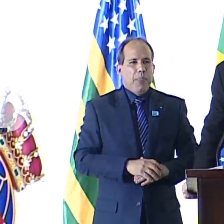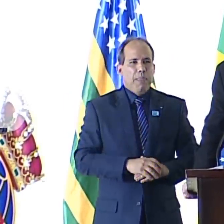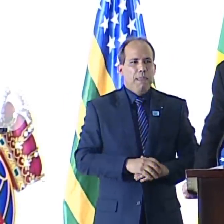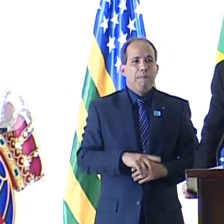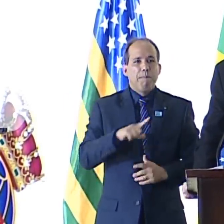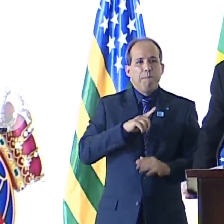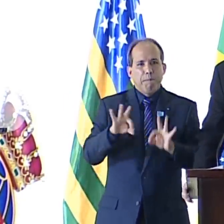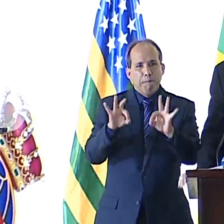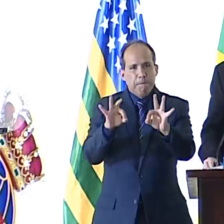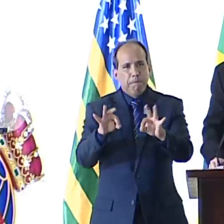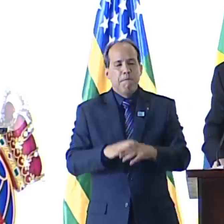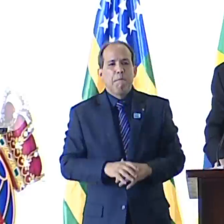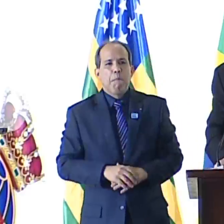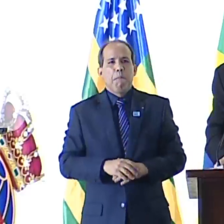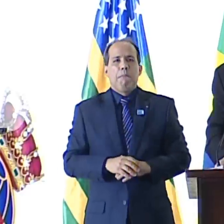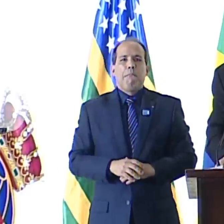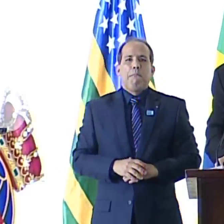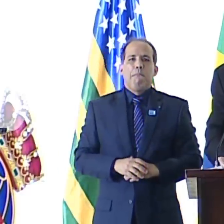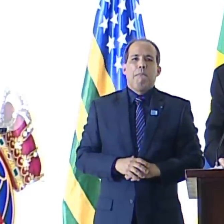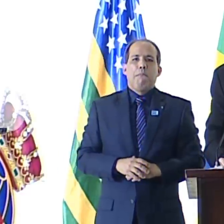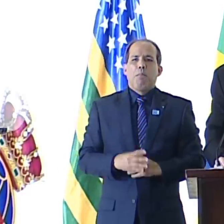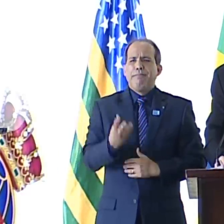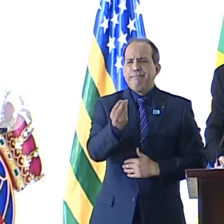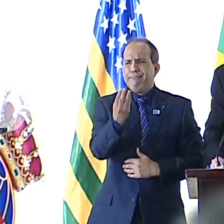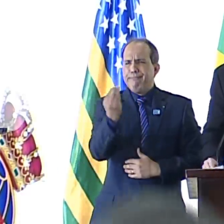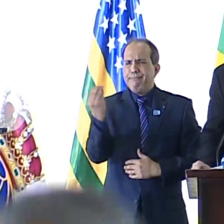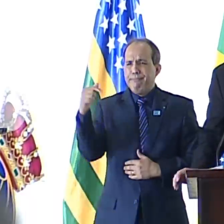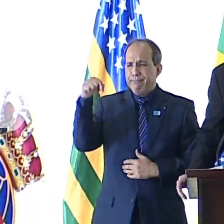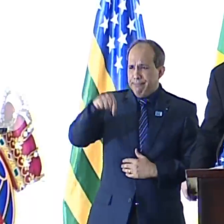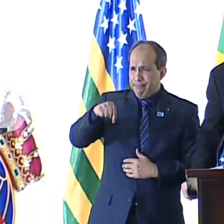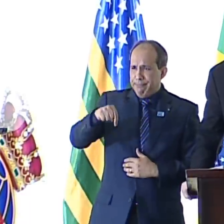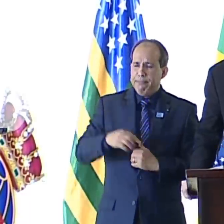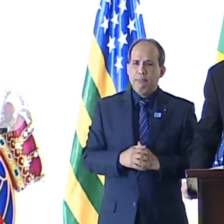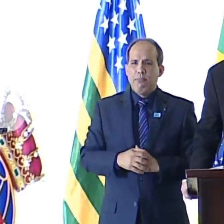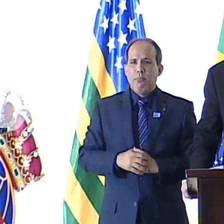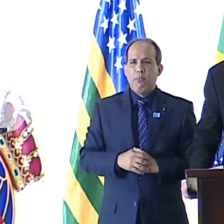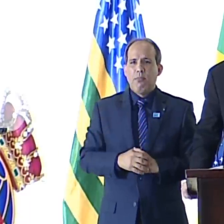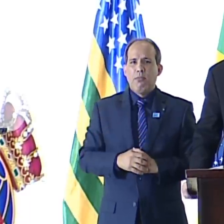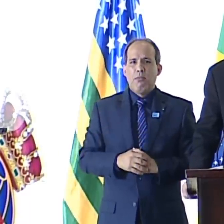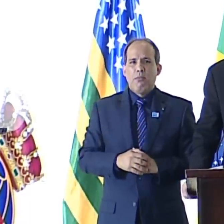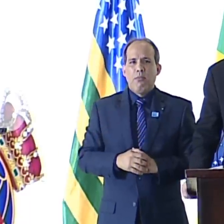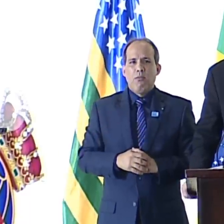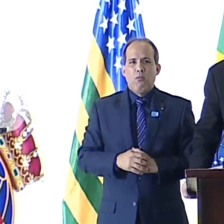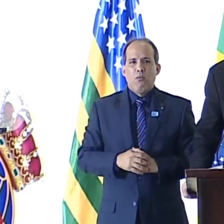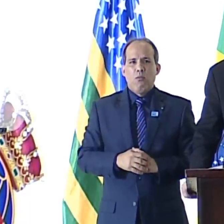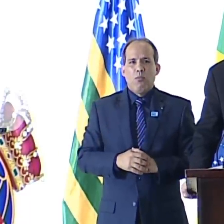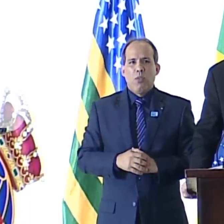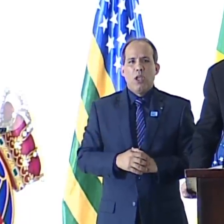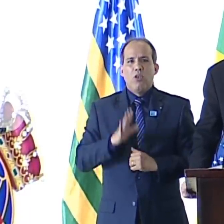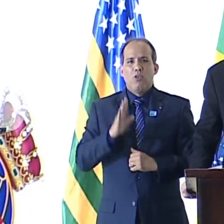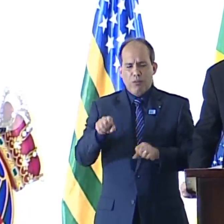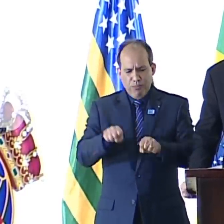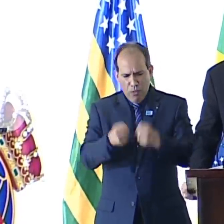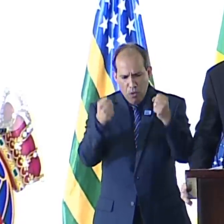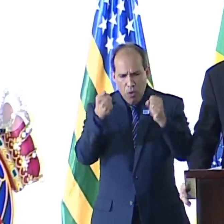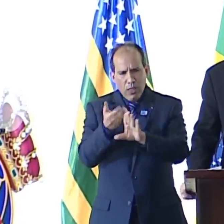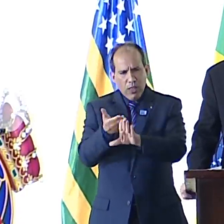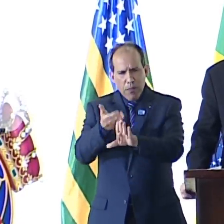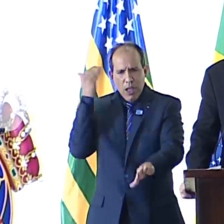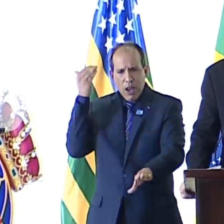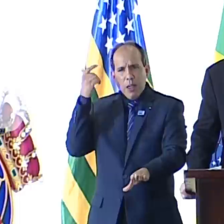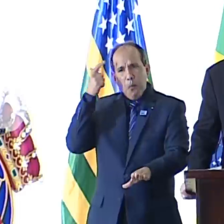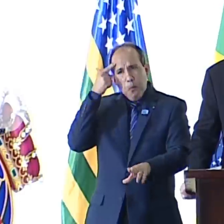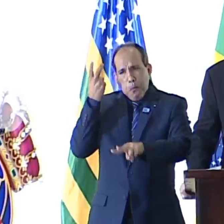Tenho certeza de que muitos, muitos aqui, e não só aqui, estão despertando e rompendo as paredes da sua prisão